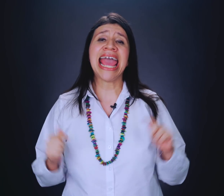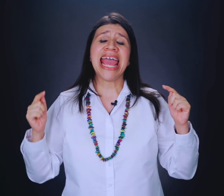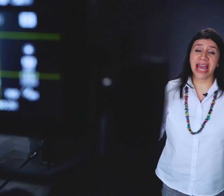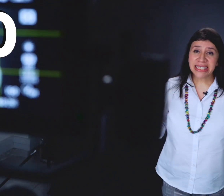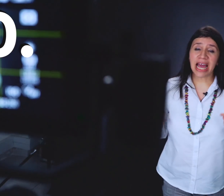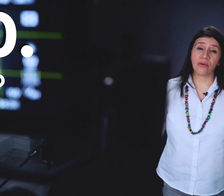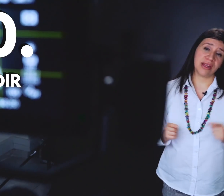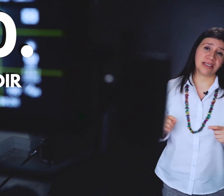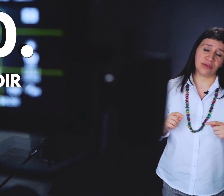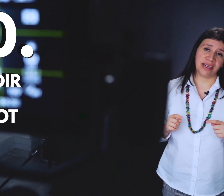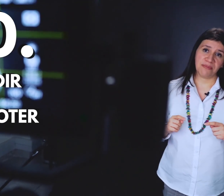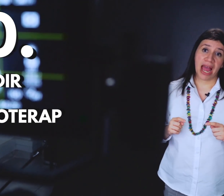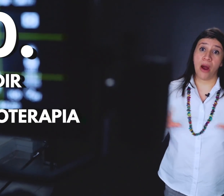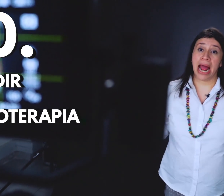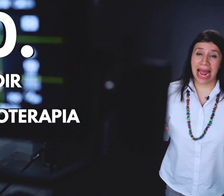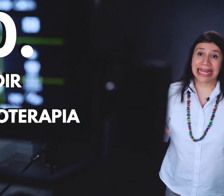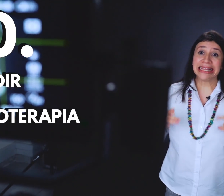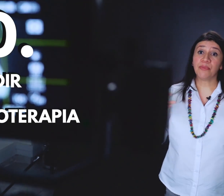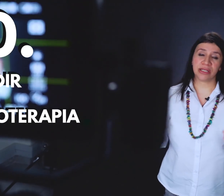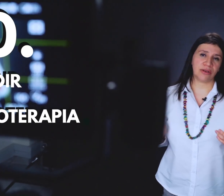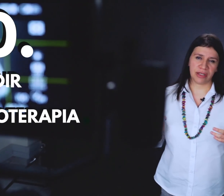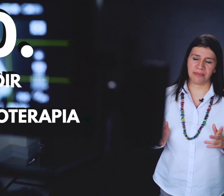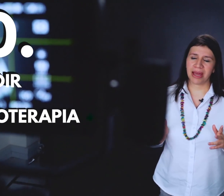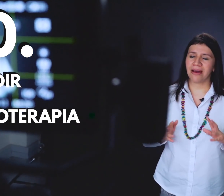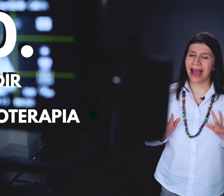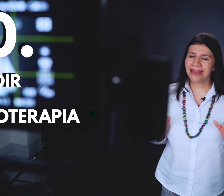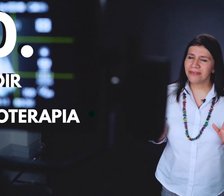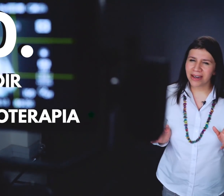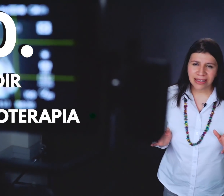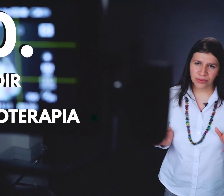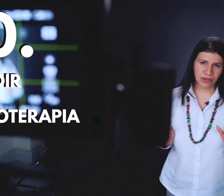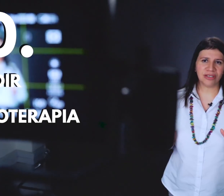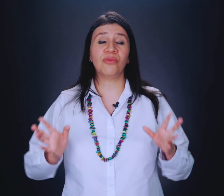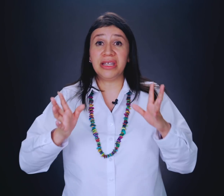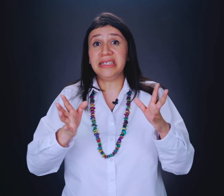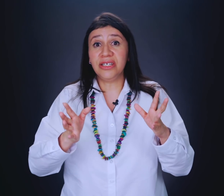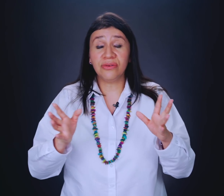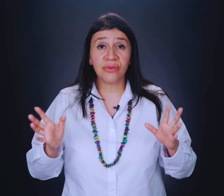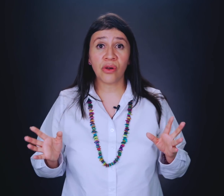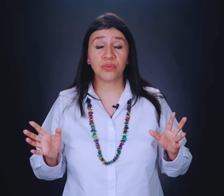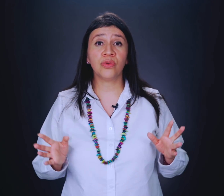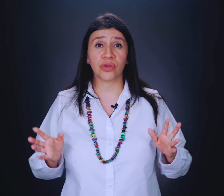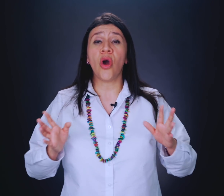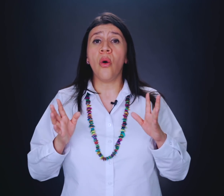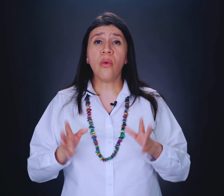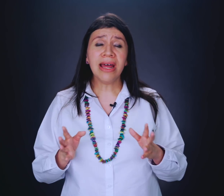es acudir a psicoterapia. Ahora, ¿qué tipo de psicoterapia? Hay diferentes opciones. Como te decía yo, uno de los puntos. Una